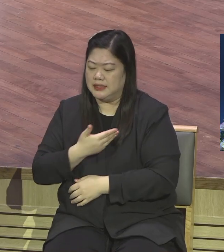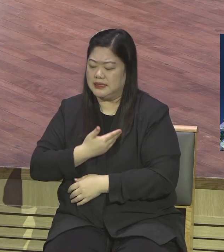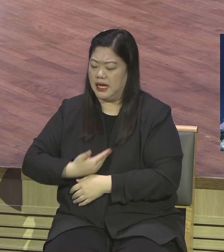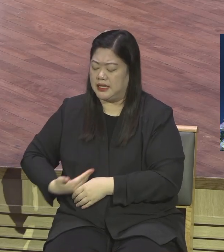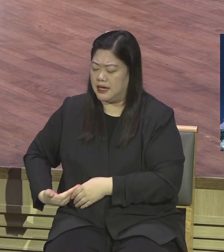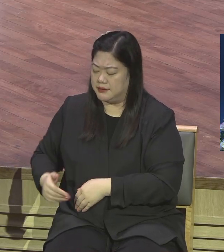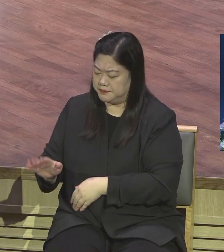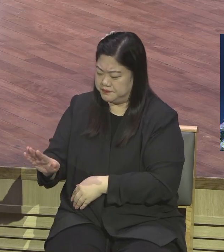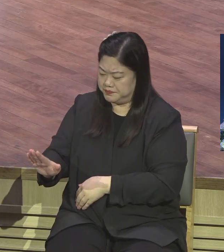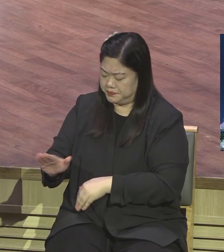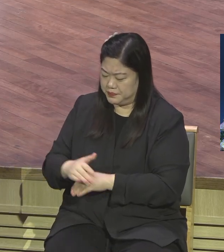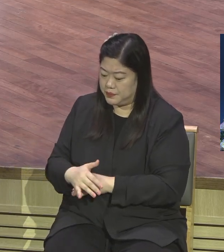기다리라고 말씀하십니다 왜냐하면